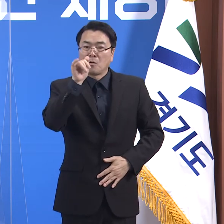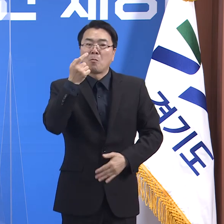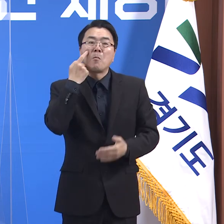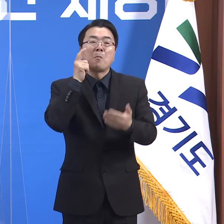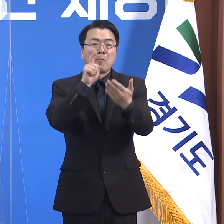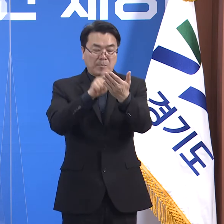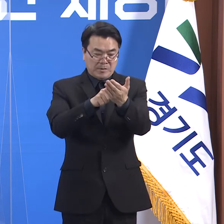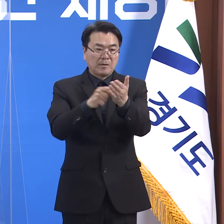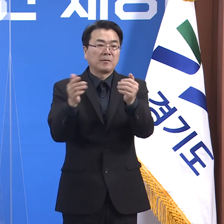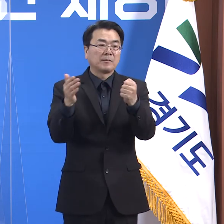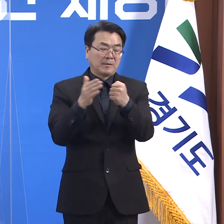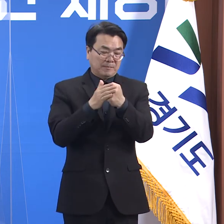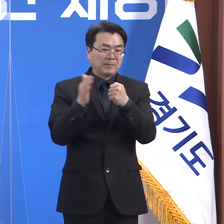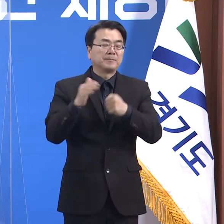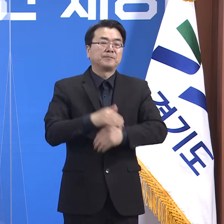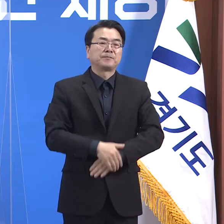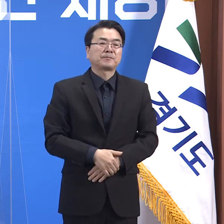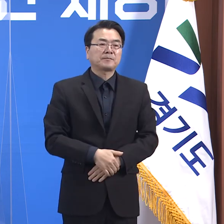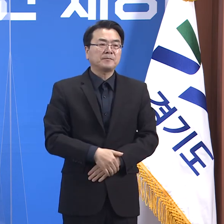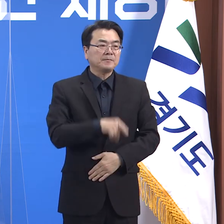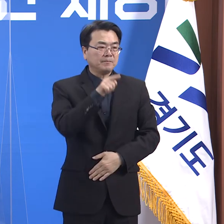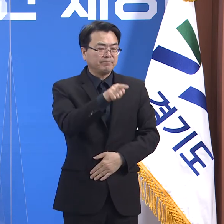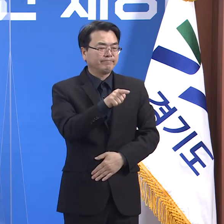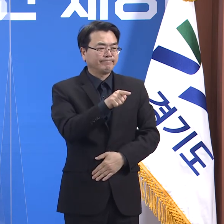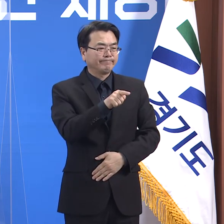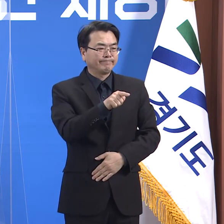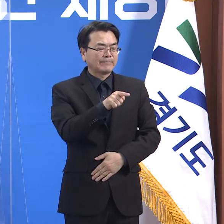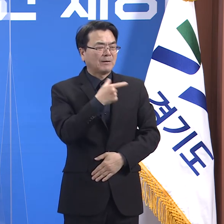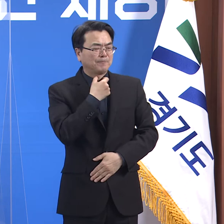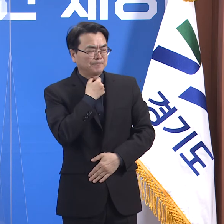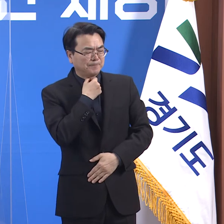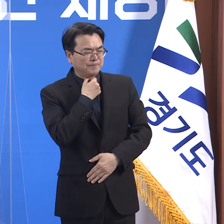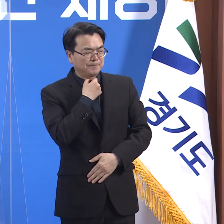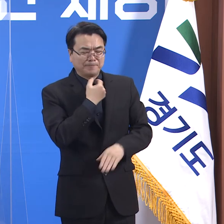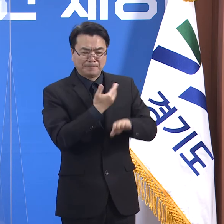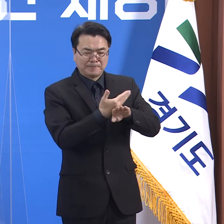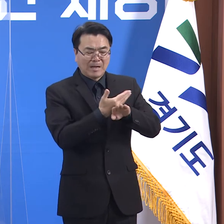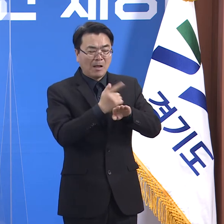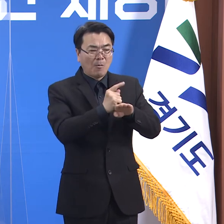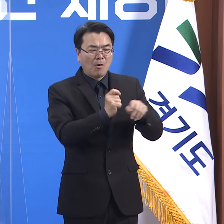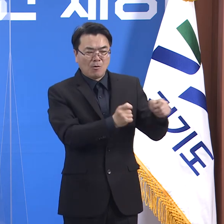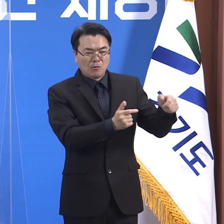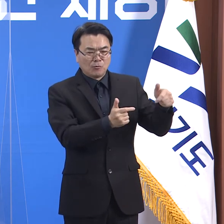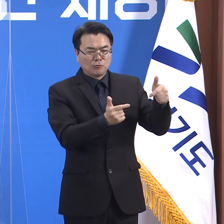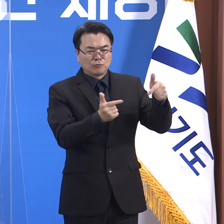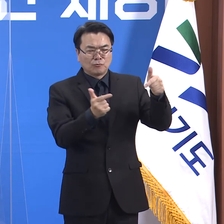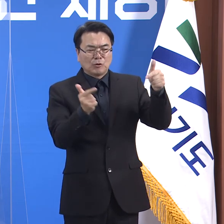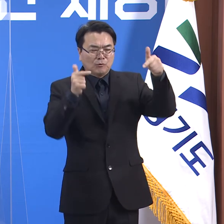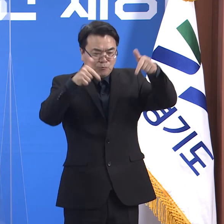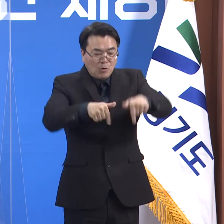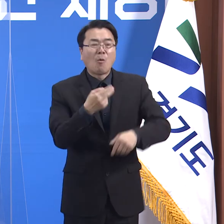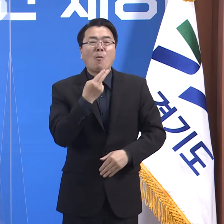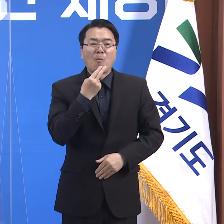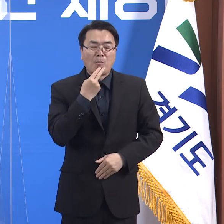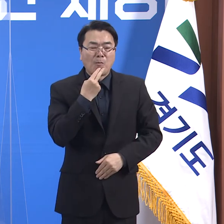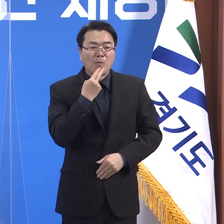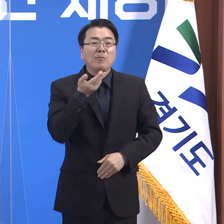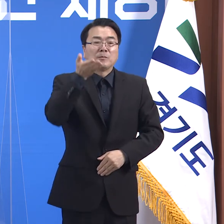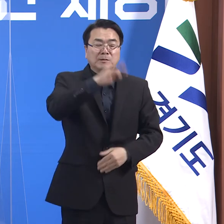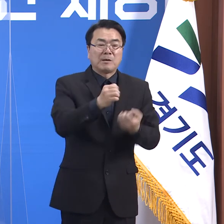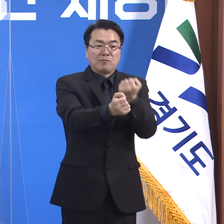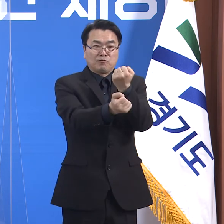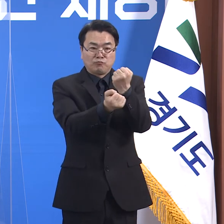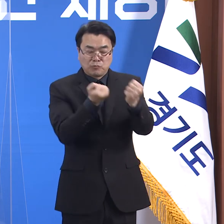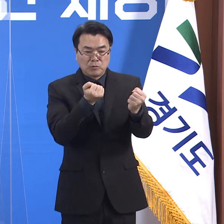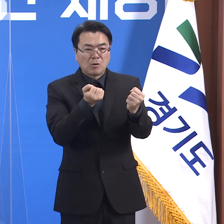우리의 소망과 달리 이 유행이 쉽게 누그러지지 않는 현실은 안타깝지만 의료자원 운용이나 치료 성적